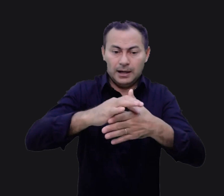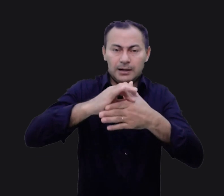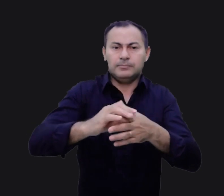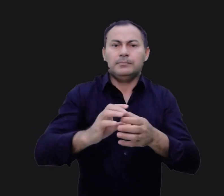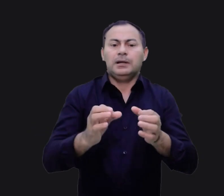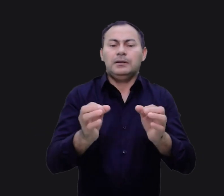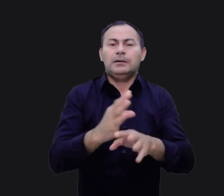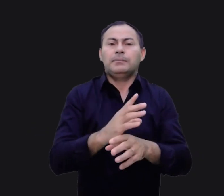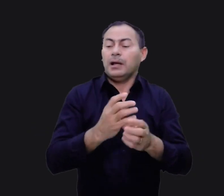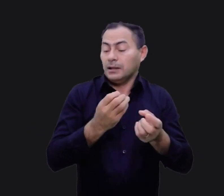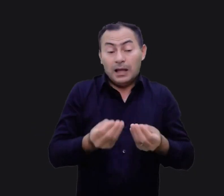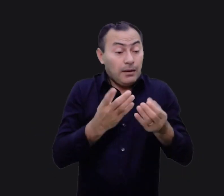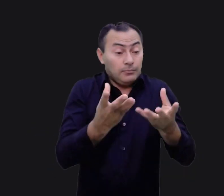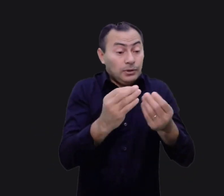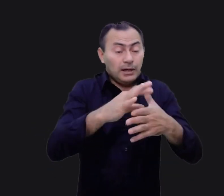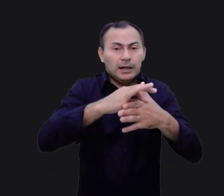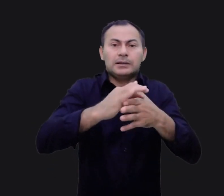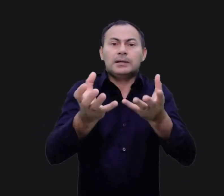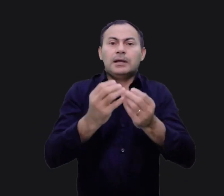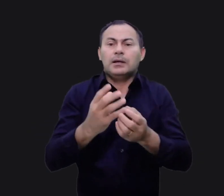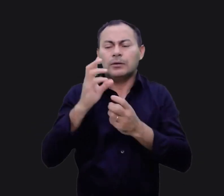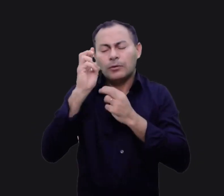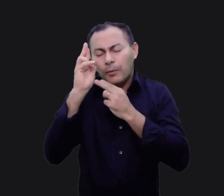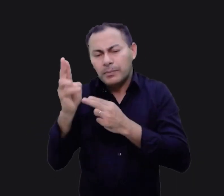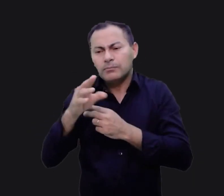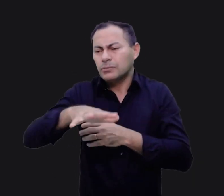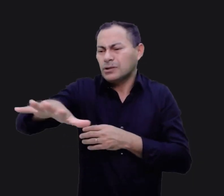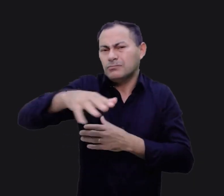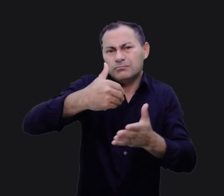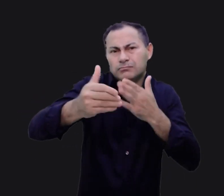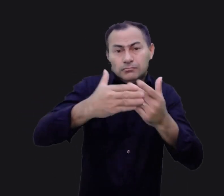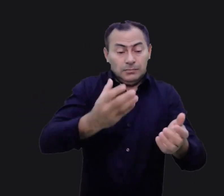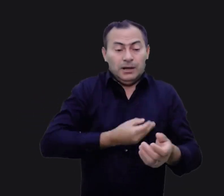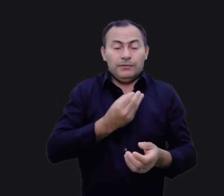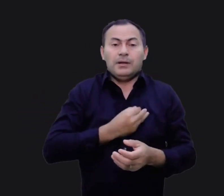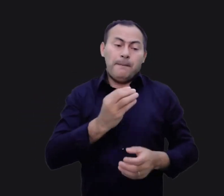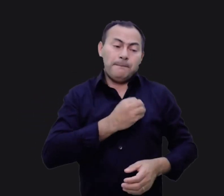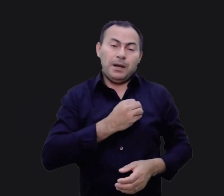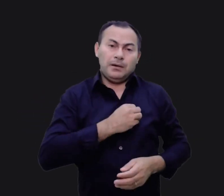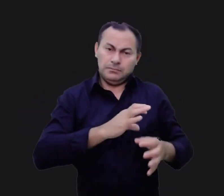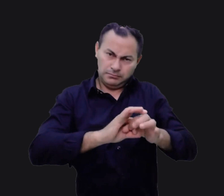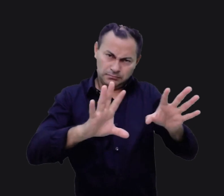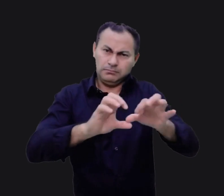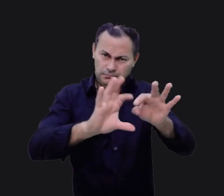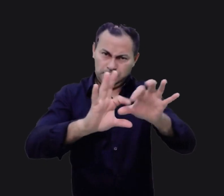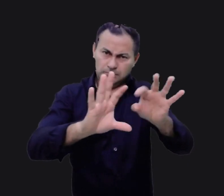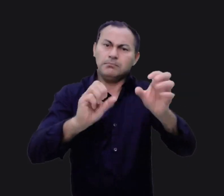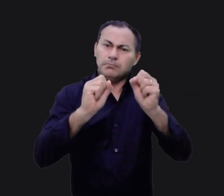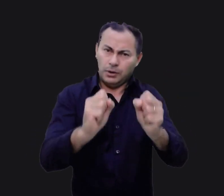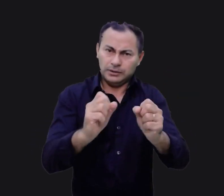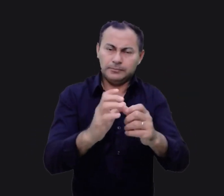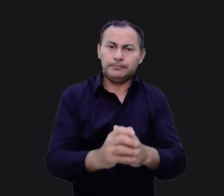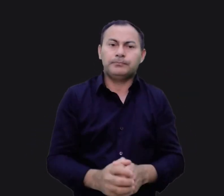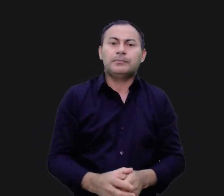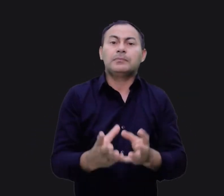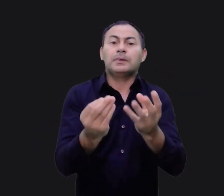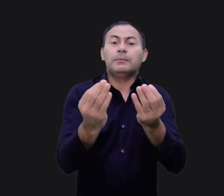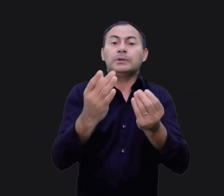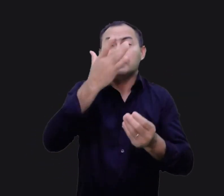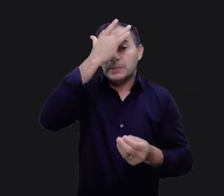carne até que saia pelo nariz. Se quiser dormir por aí, se quiser viver uma vida de pecado, você pode. Há muita gente